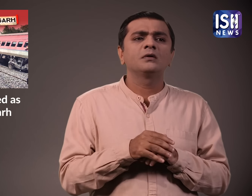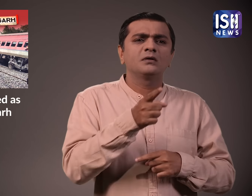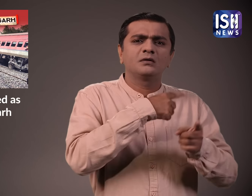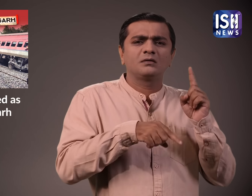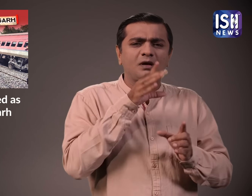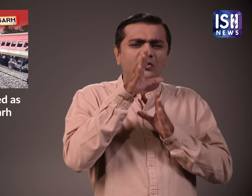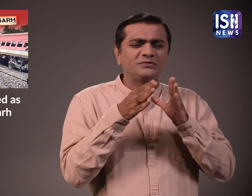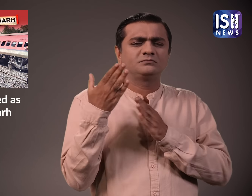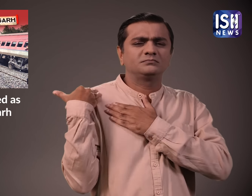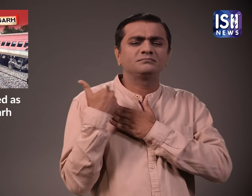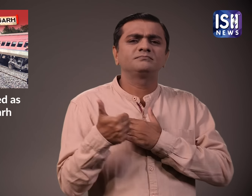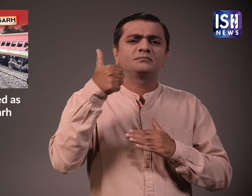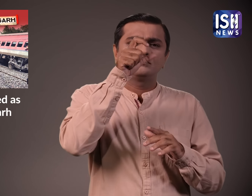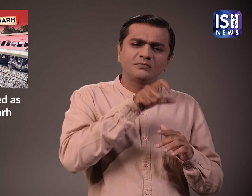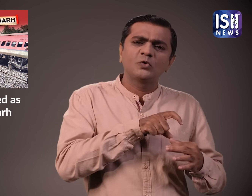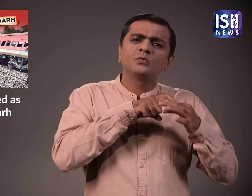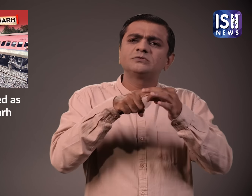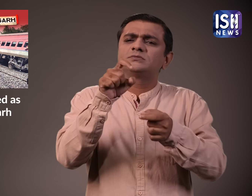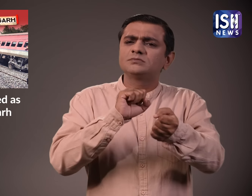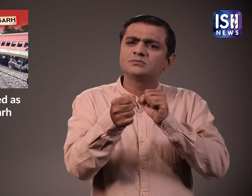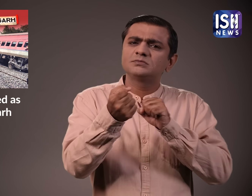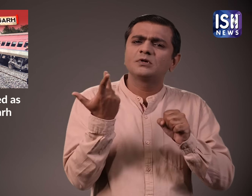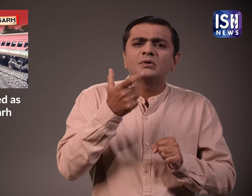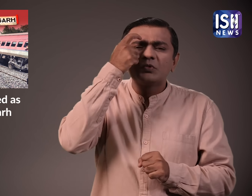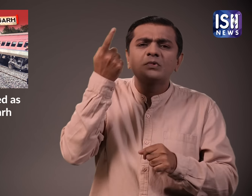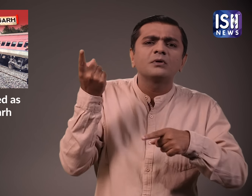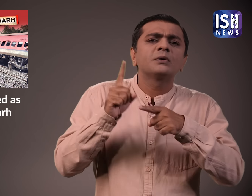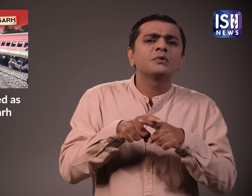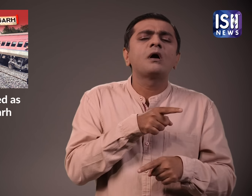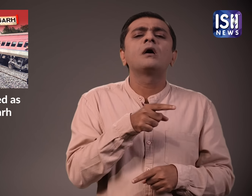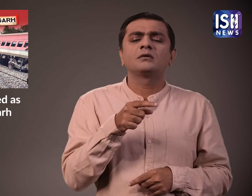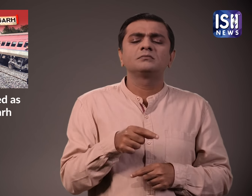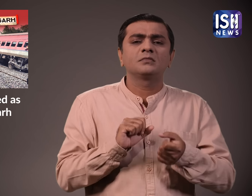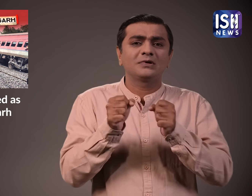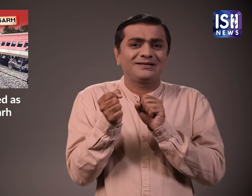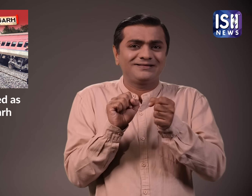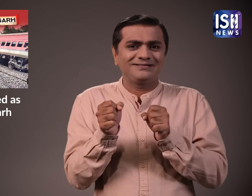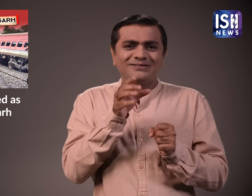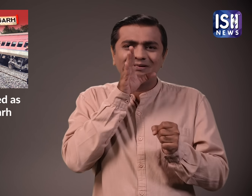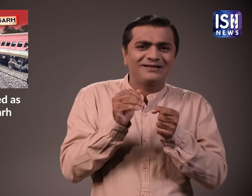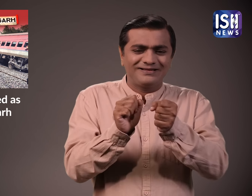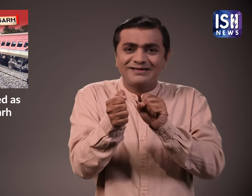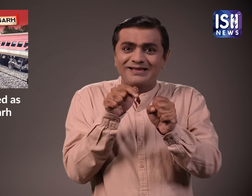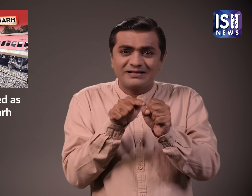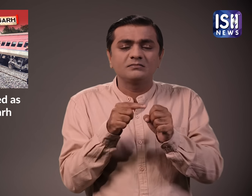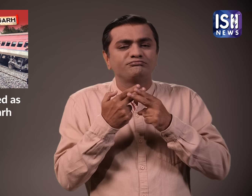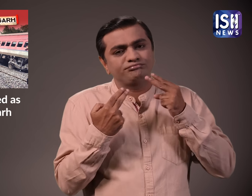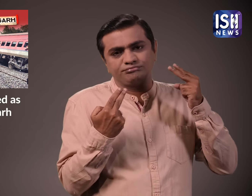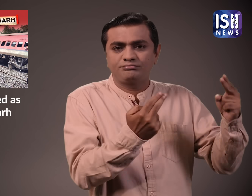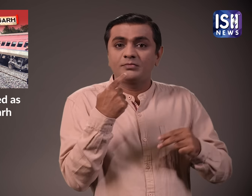रेलवे अधिकारियों ने लोको पाइलट से पूचताच की कि ट्रेन के साथ क्या हुआ लोको पाइलट ने कहा पट्री से उतरने से